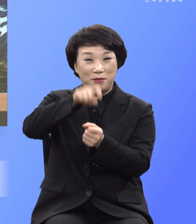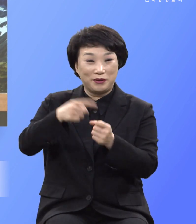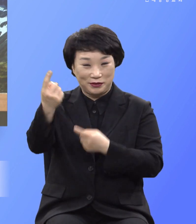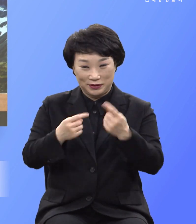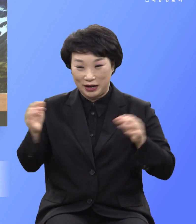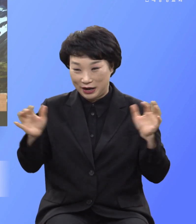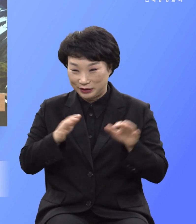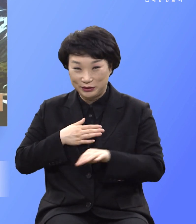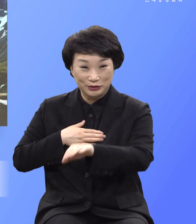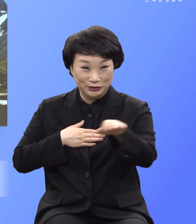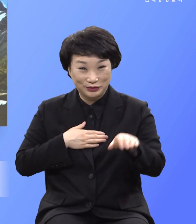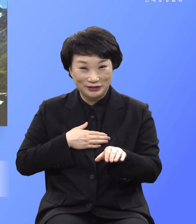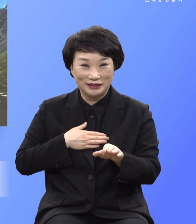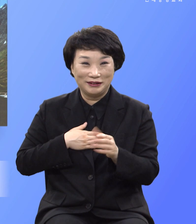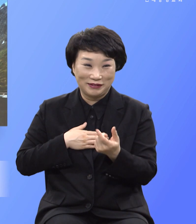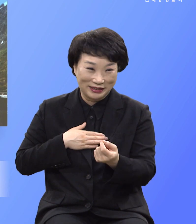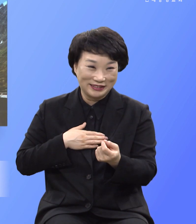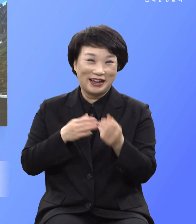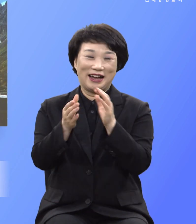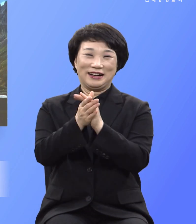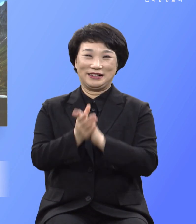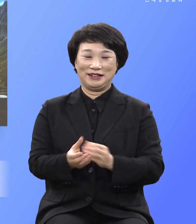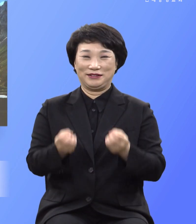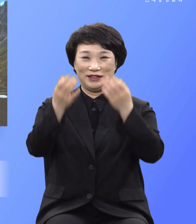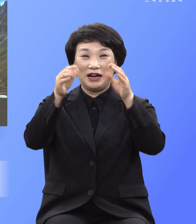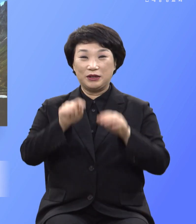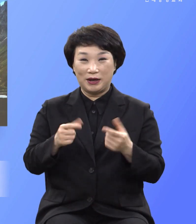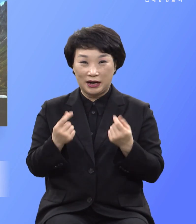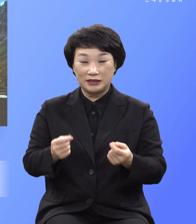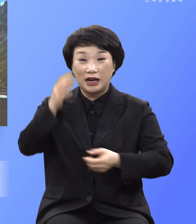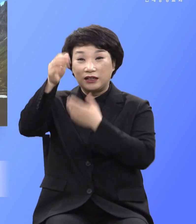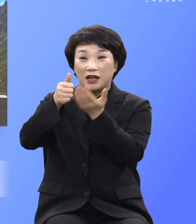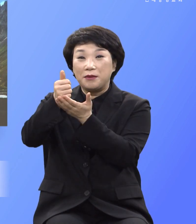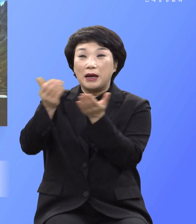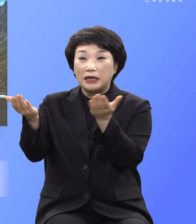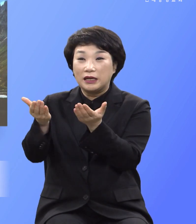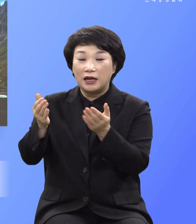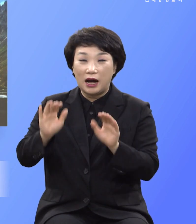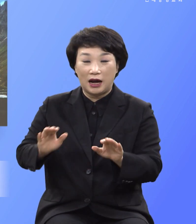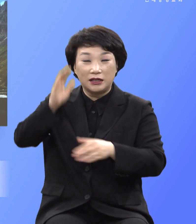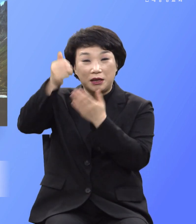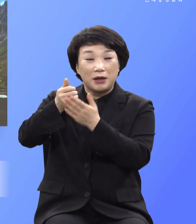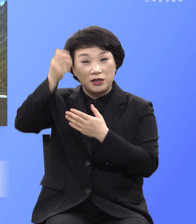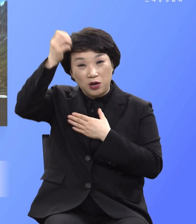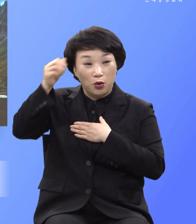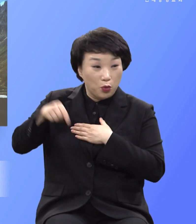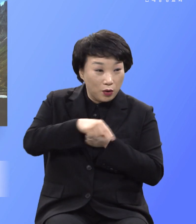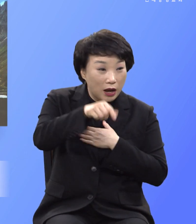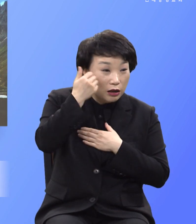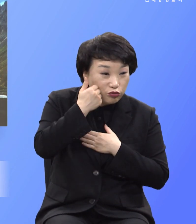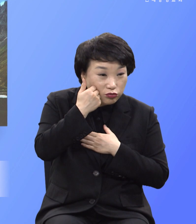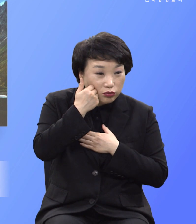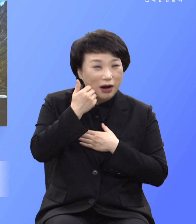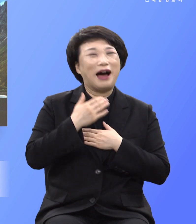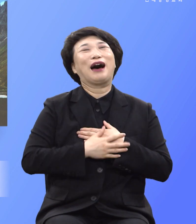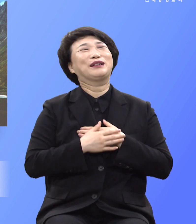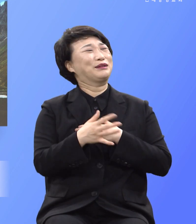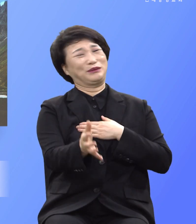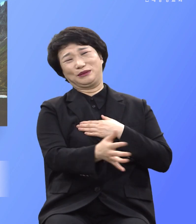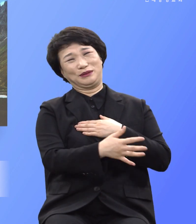할렐루야 이와 같이 하나님의 사정도 하나님 영유에는 아무도 알지 못하는